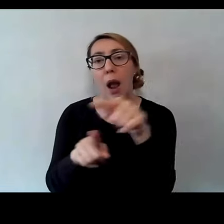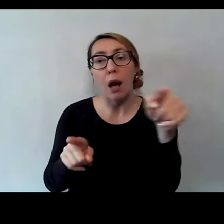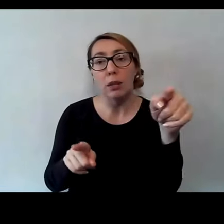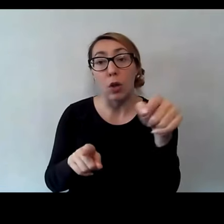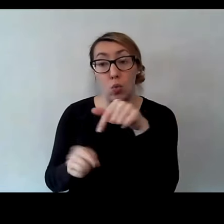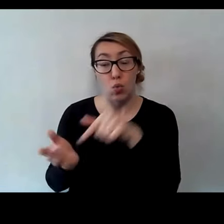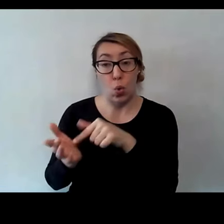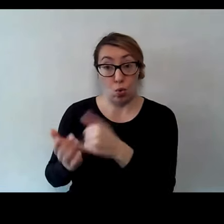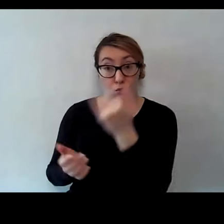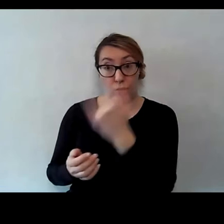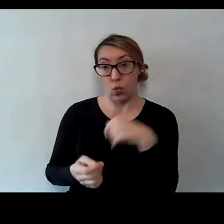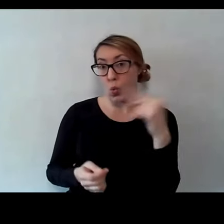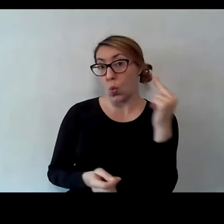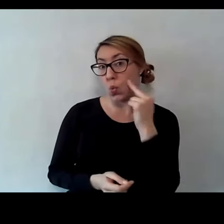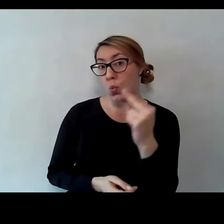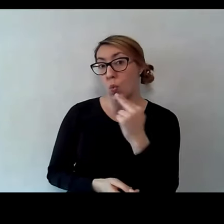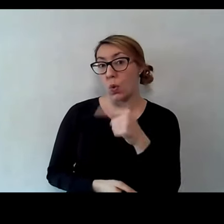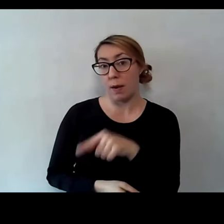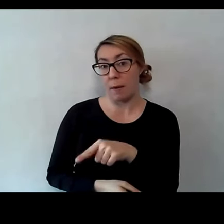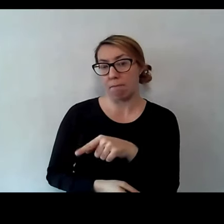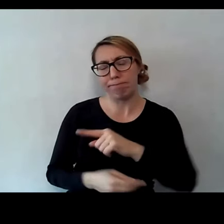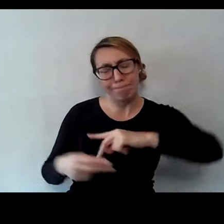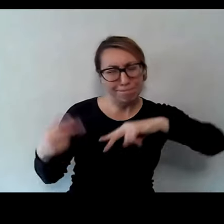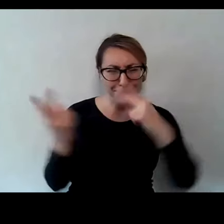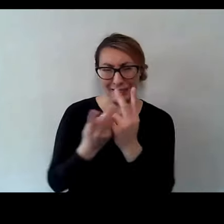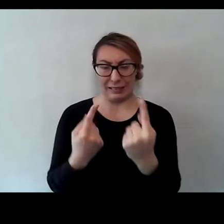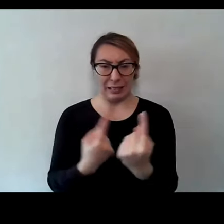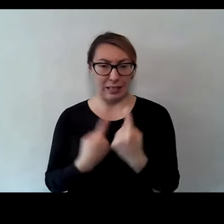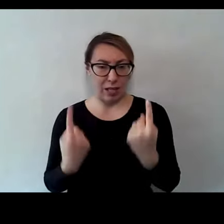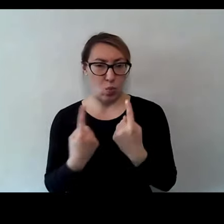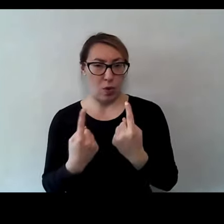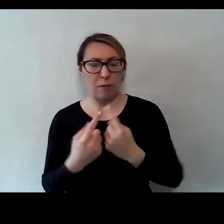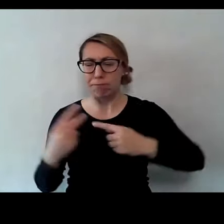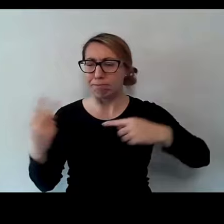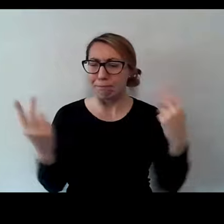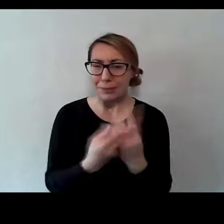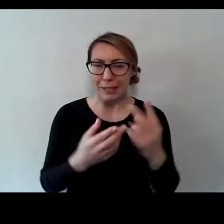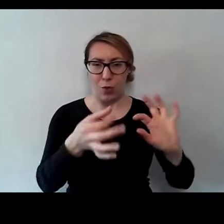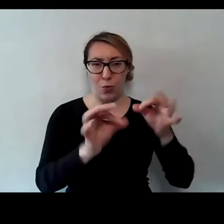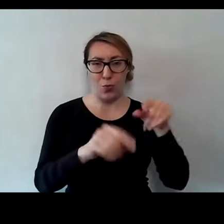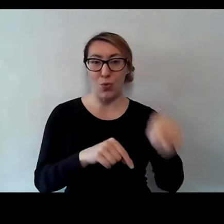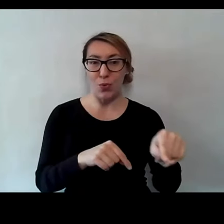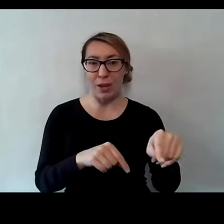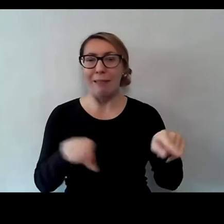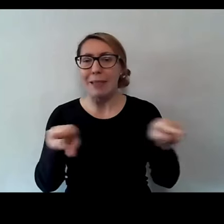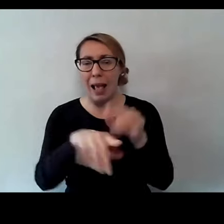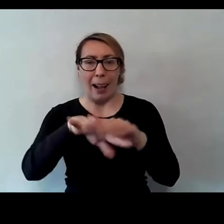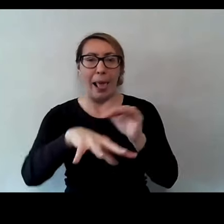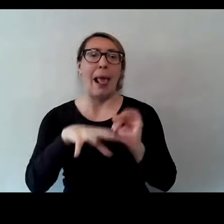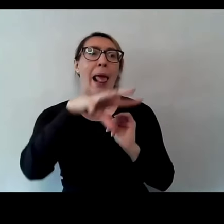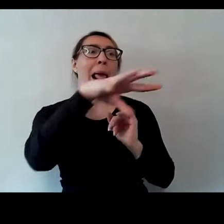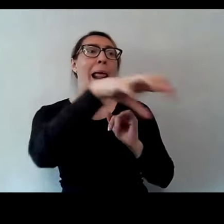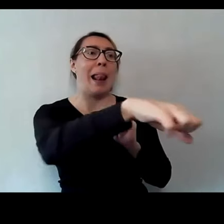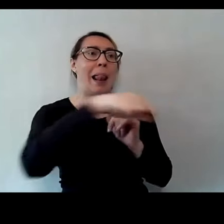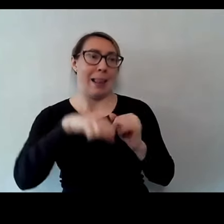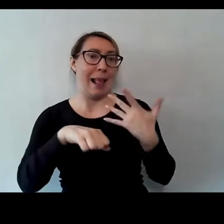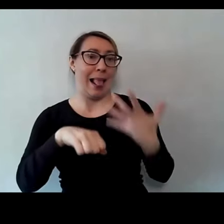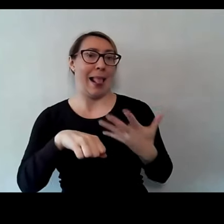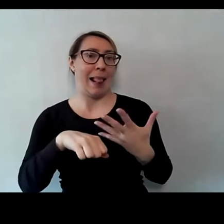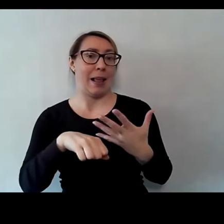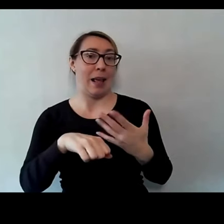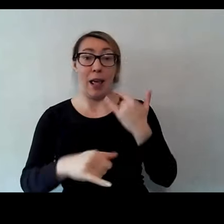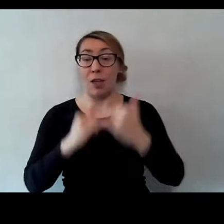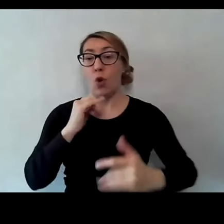że to dziecko jest głuche. Ta sama sytuacja. Ten sam Michałek i ta sama rączka. Jeżeli nie ma